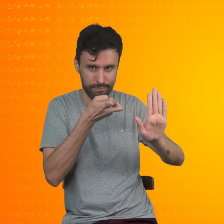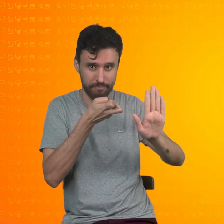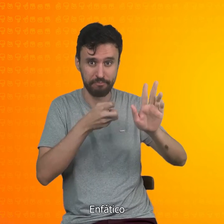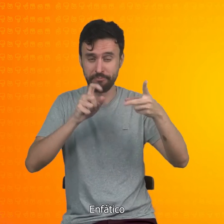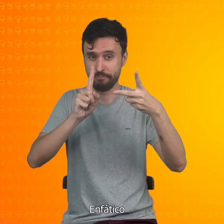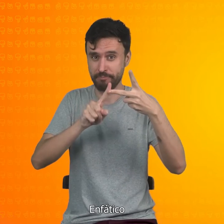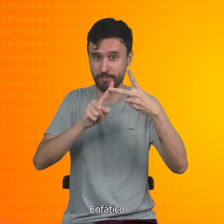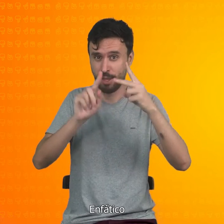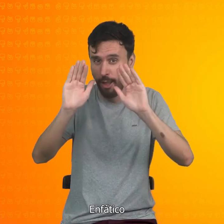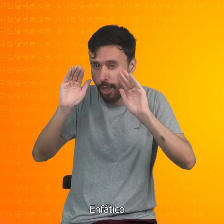enfático